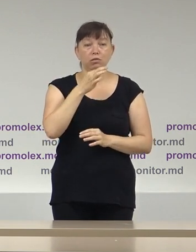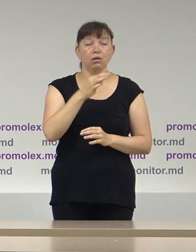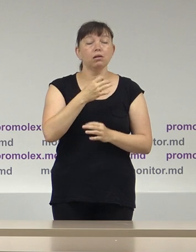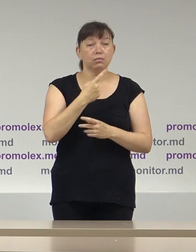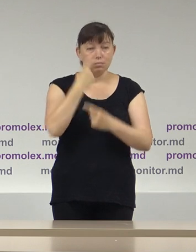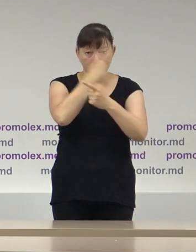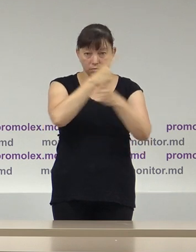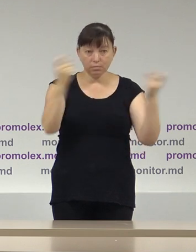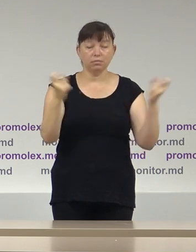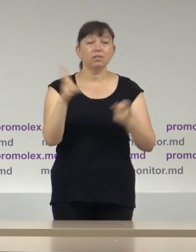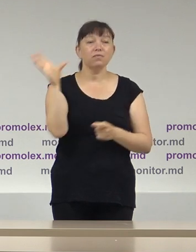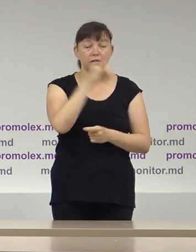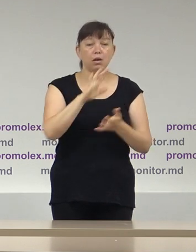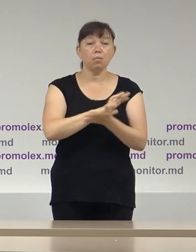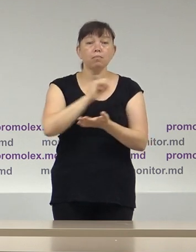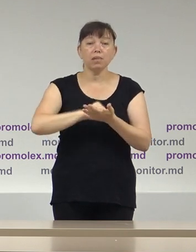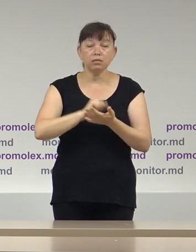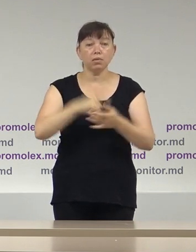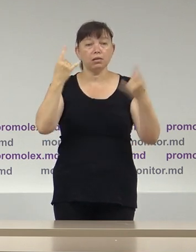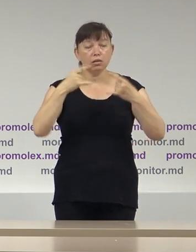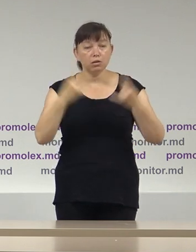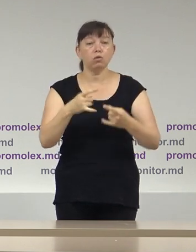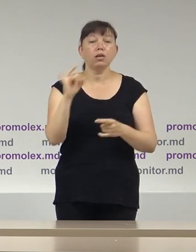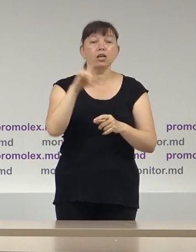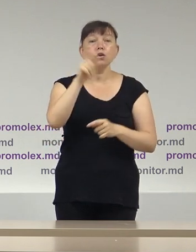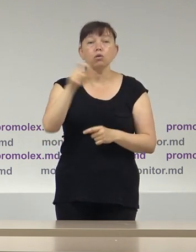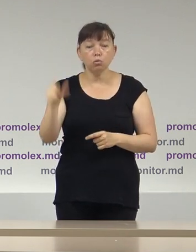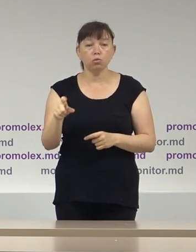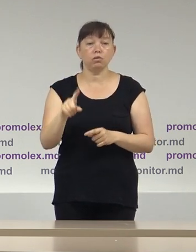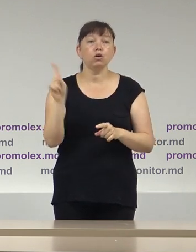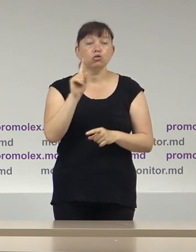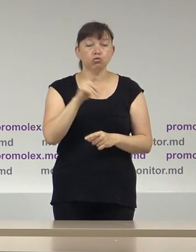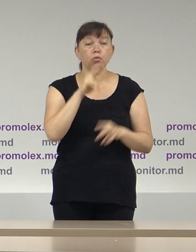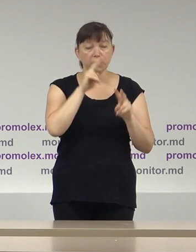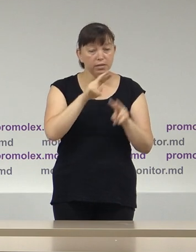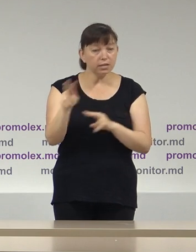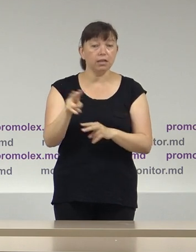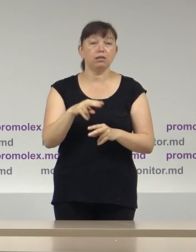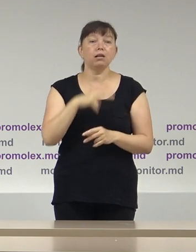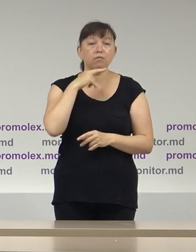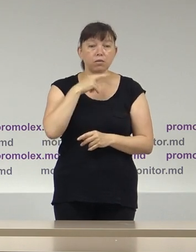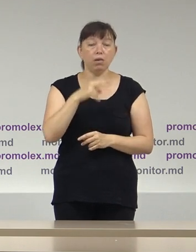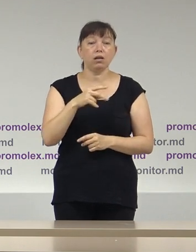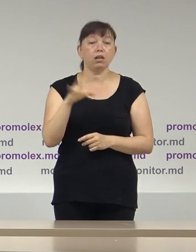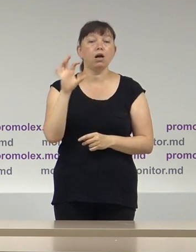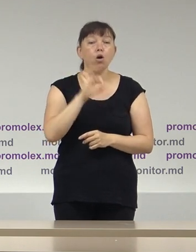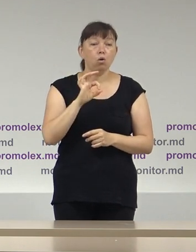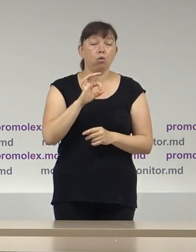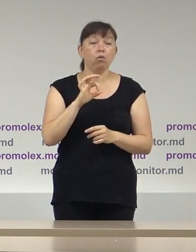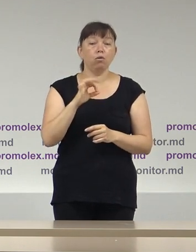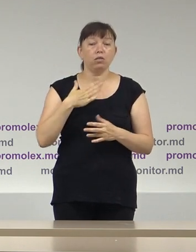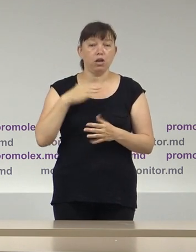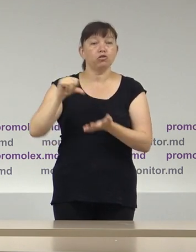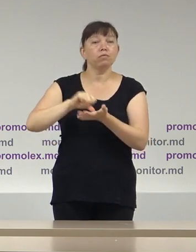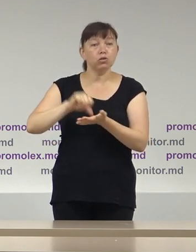invitații instituțiilor masmedie, dar și societății cetățenilor să urmărească în ziua alegerilor acele conferințe de